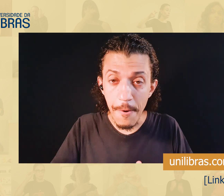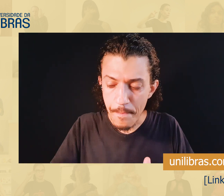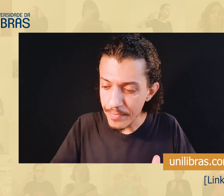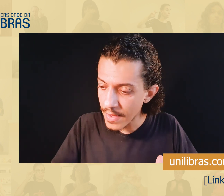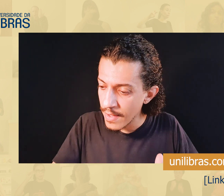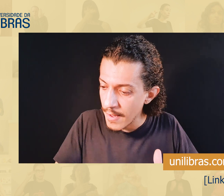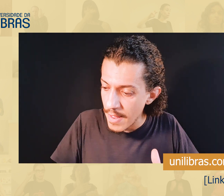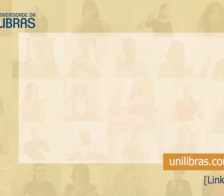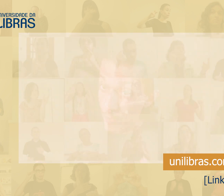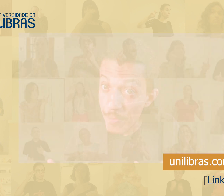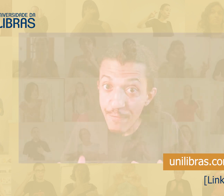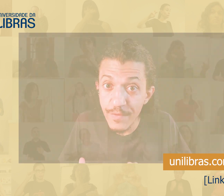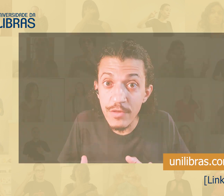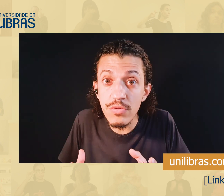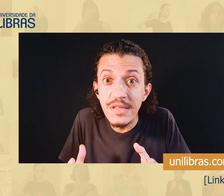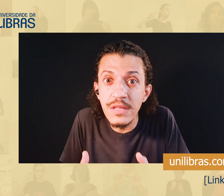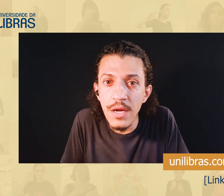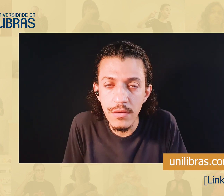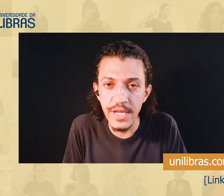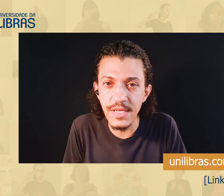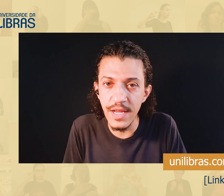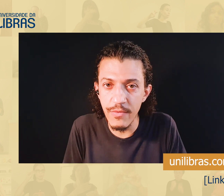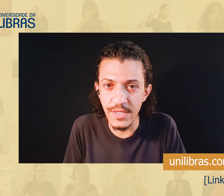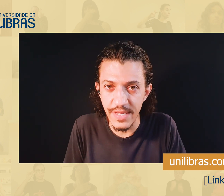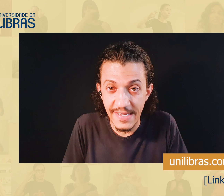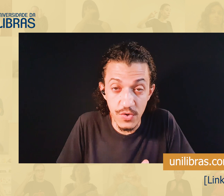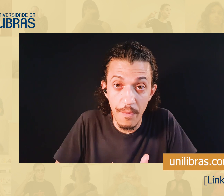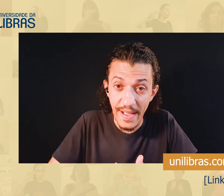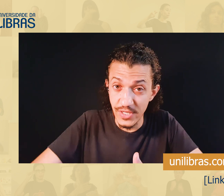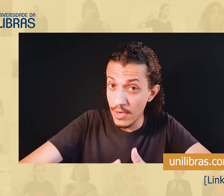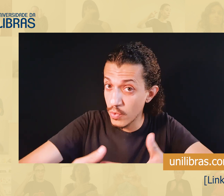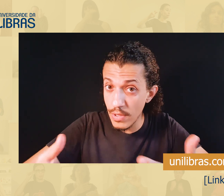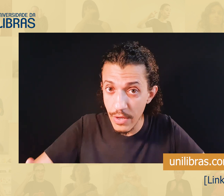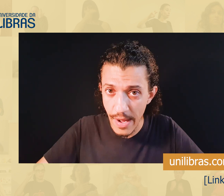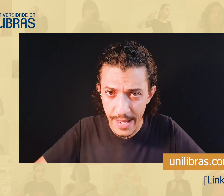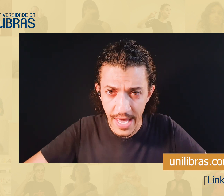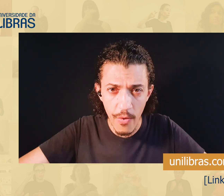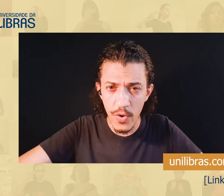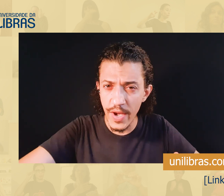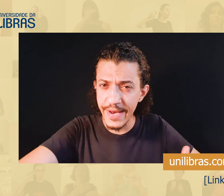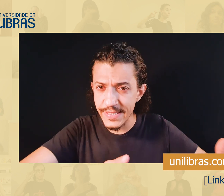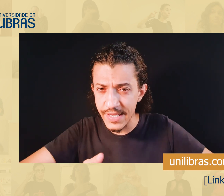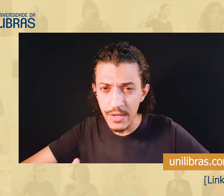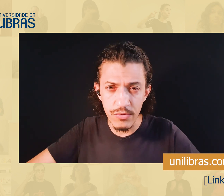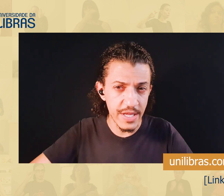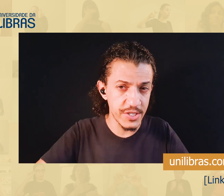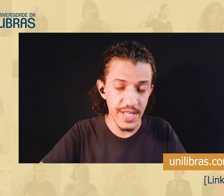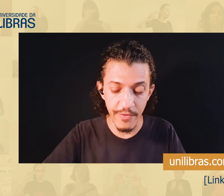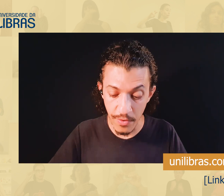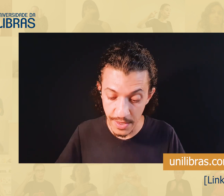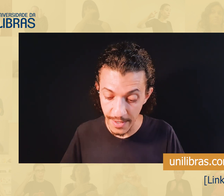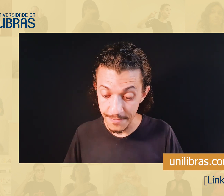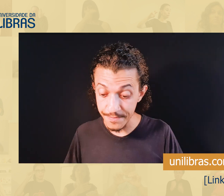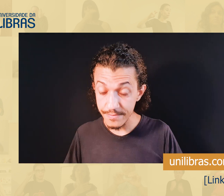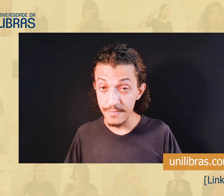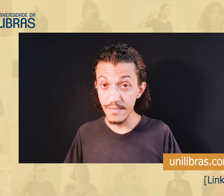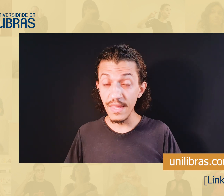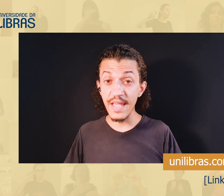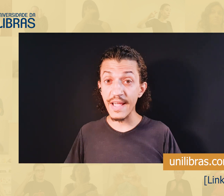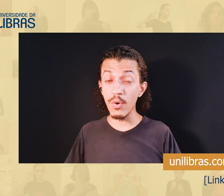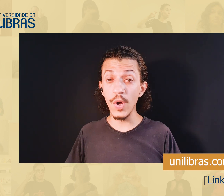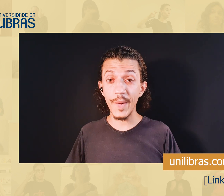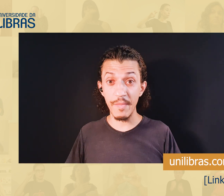E aí, eu fui aprofundando tanto na escrita língua de sinais, compartilhando tudo ali com a Raquel, e organizando tudo que a gente estava encontrando,